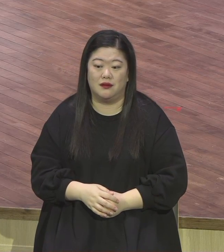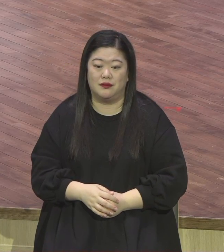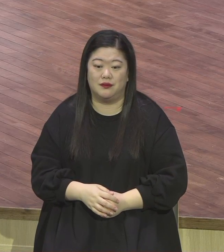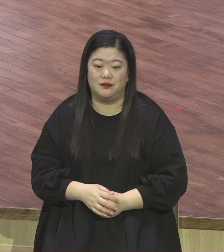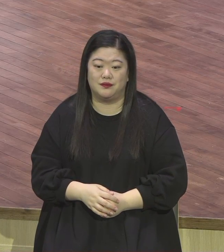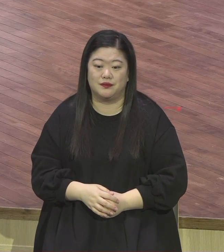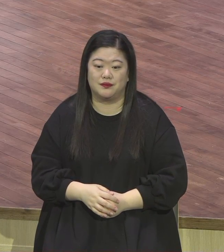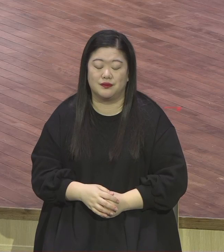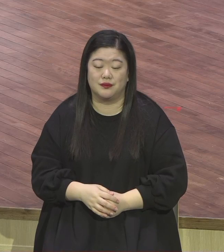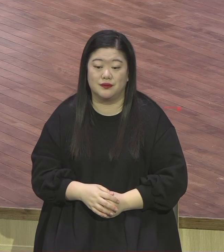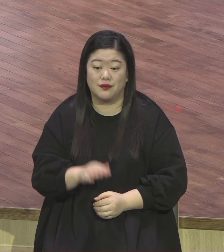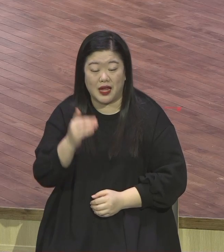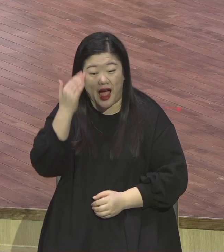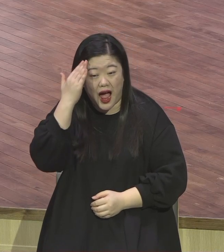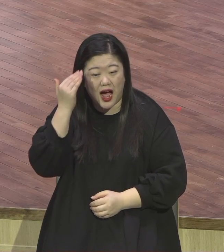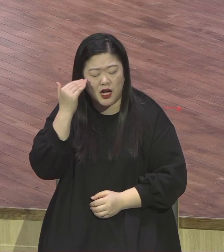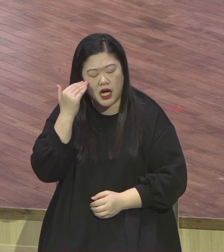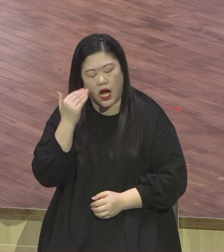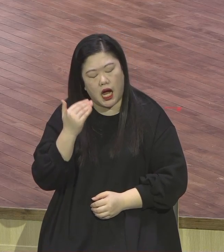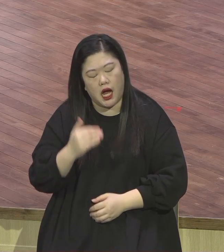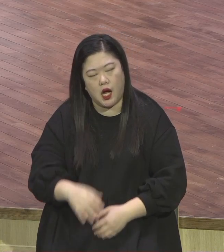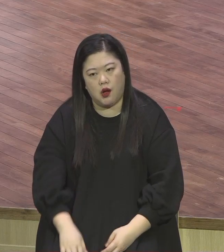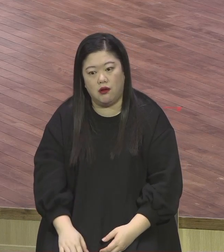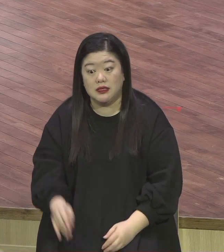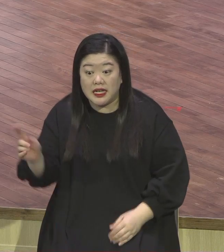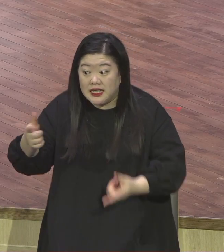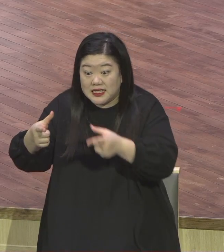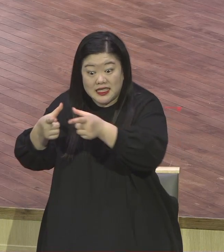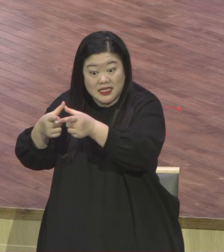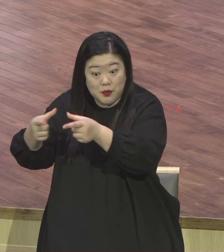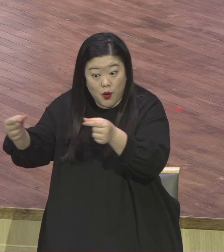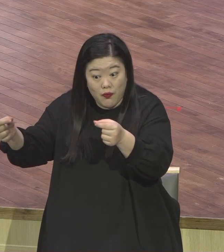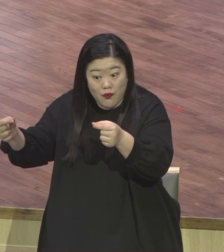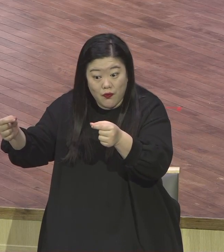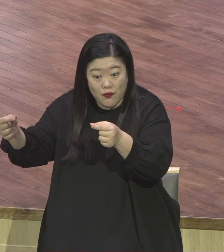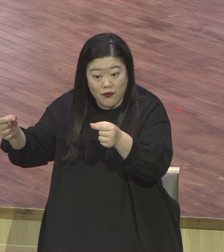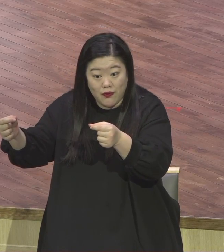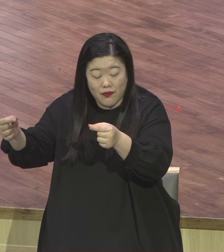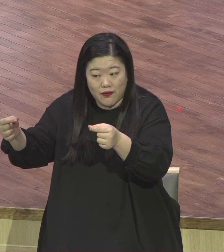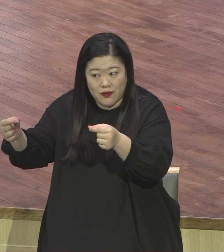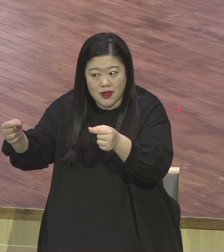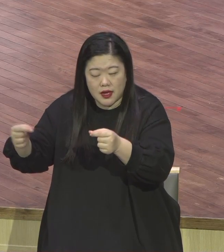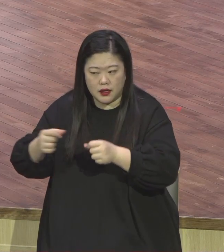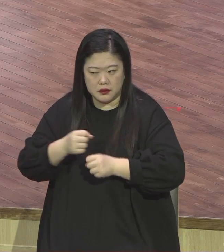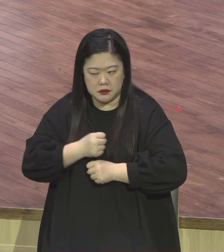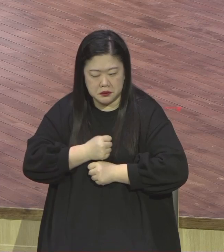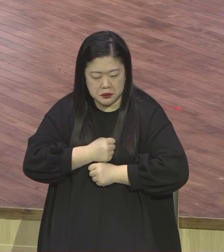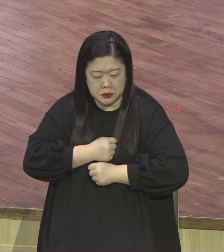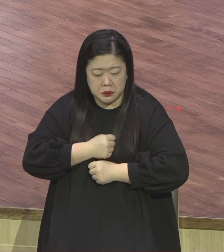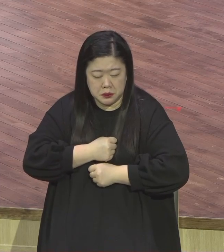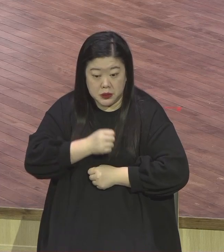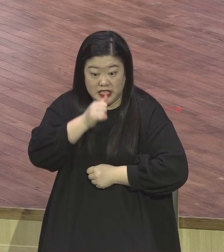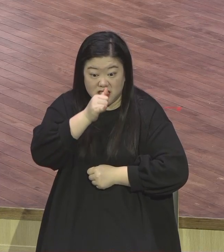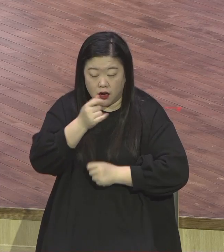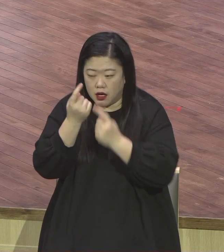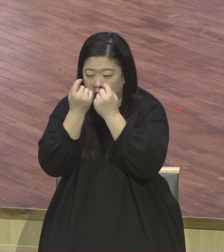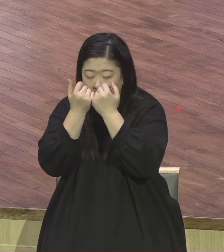제일 심해요 일본 가도 눈치 안 봐요 남의 눈치를 안 본다 저 필리핀 저